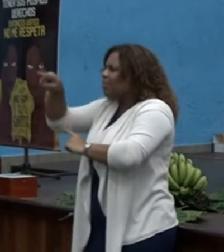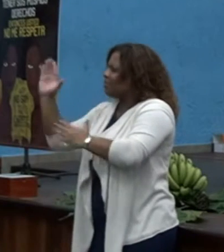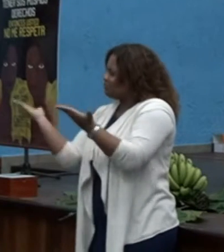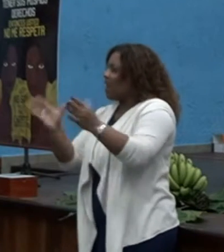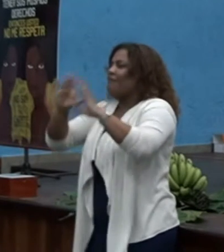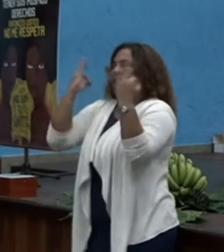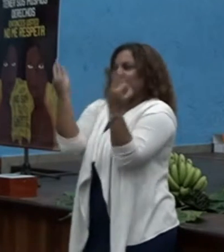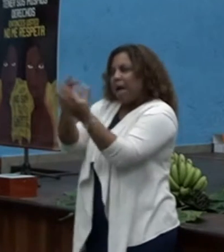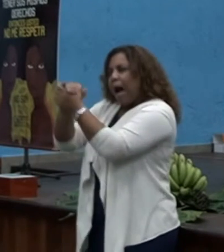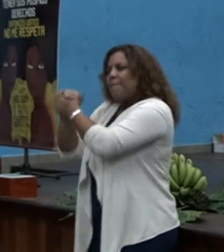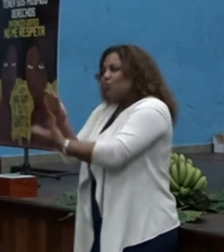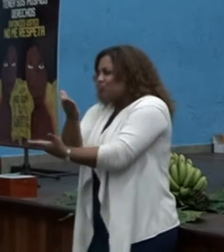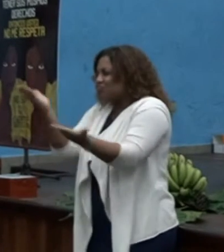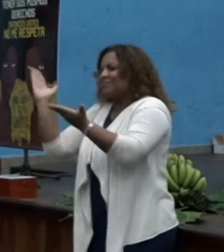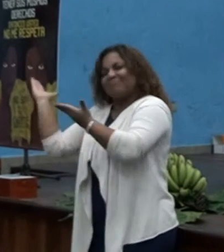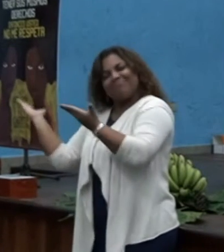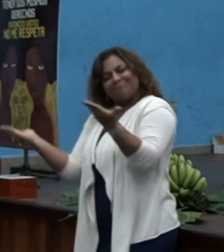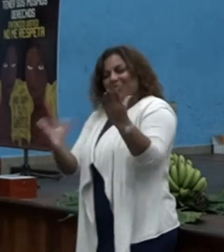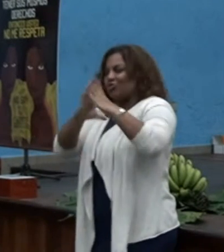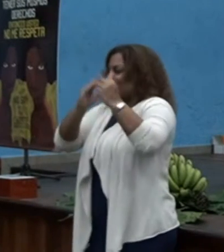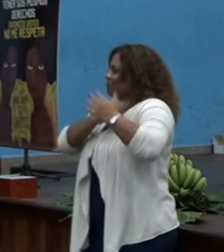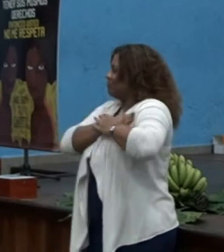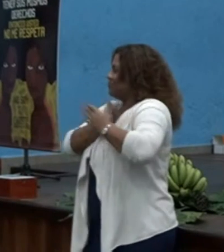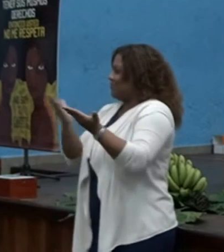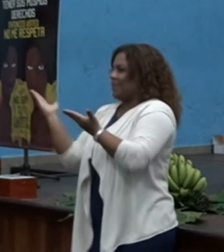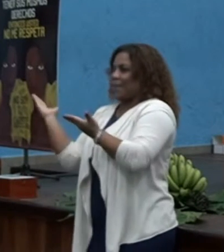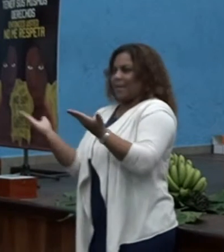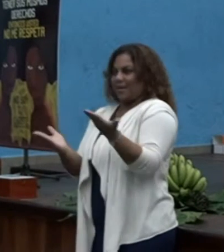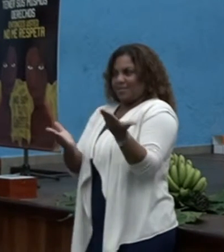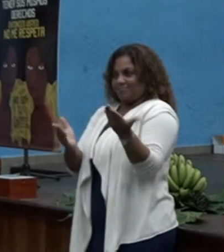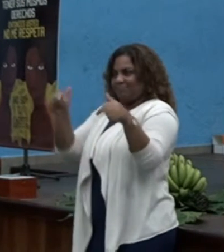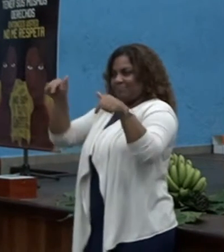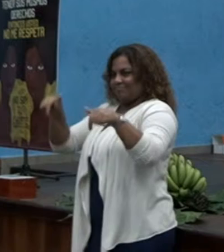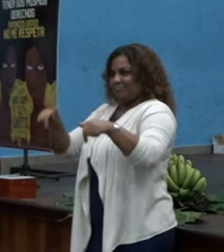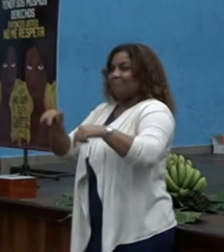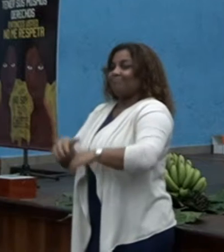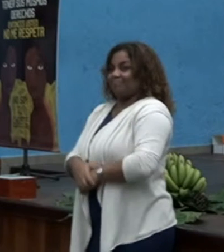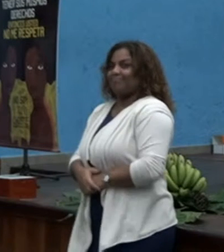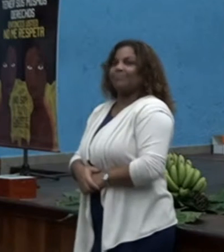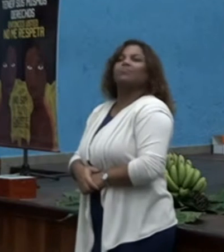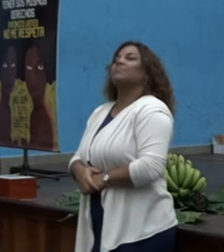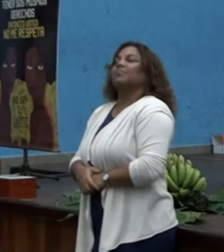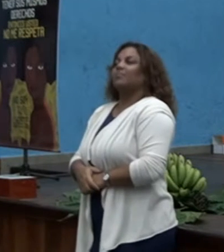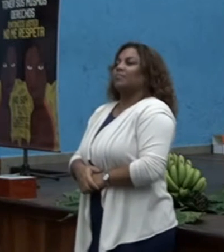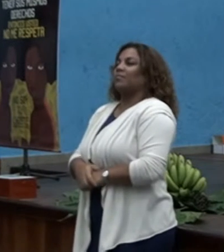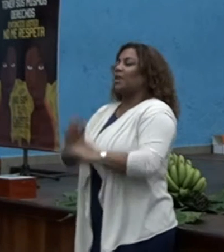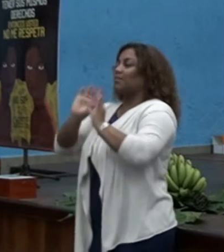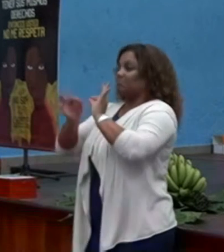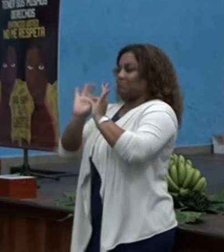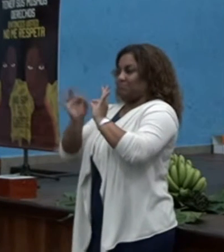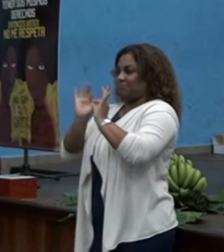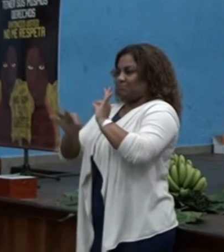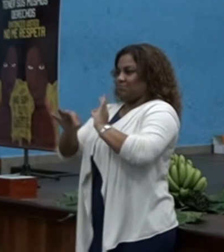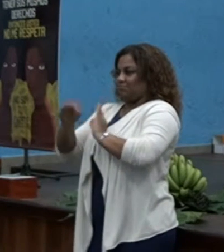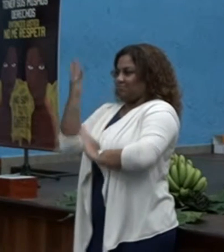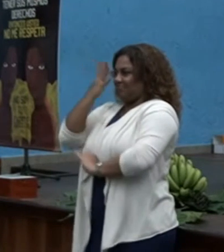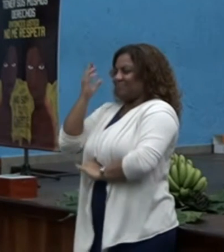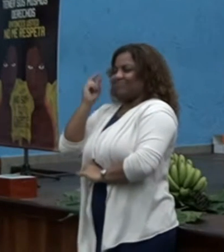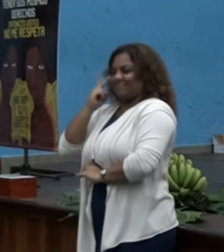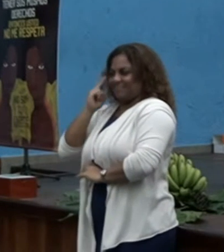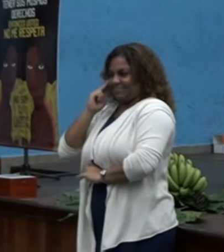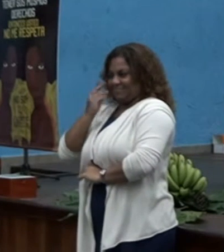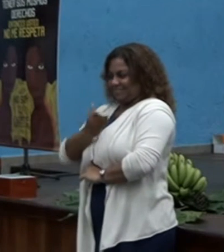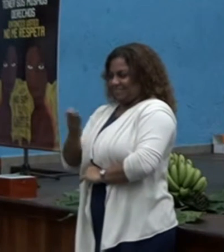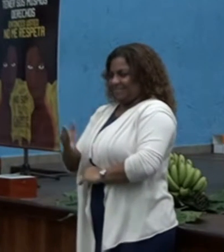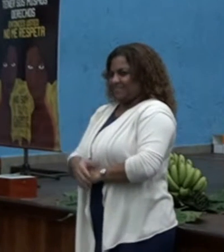familiares y amigos. Tengan todos una cordial bienvenida. Quien nos apoya en la interpretación. Peti